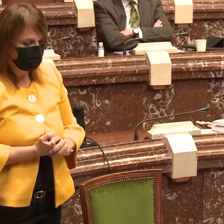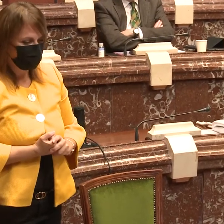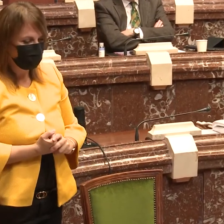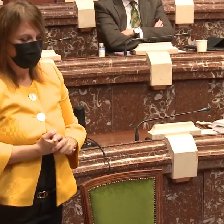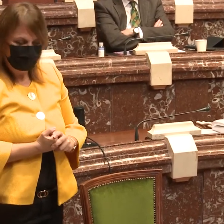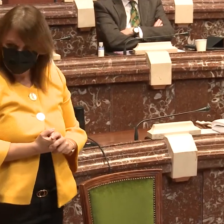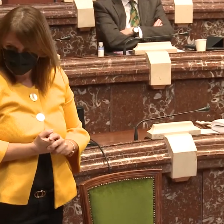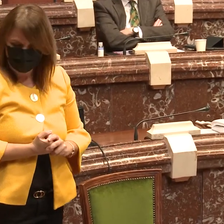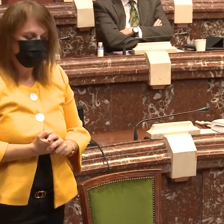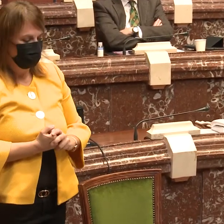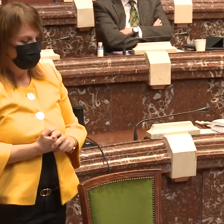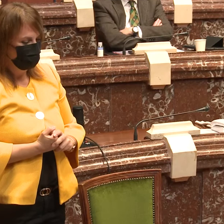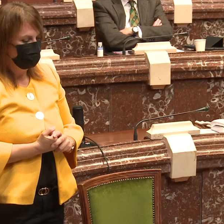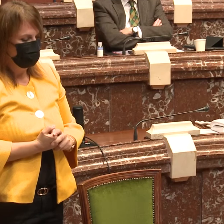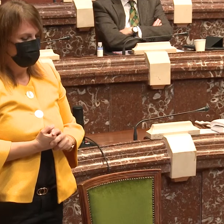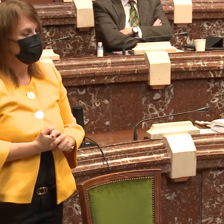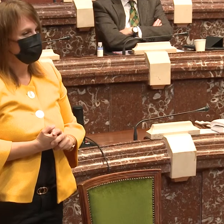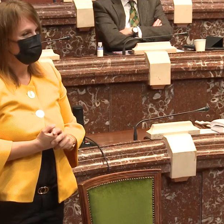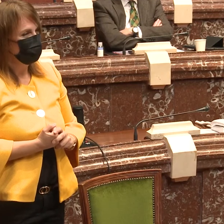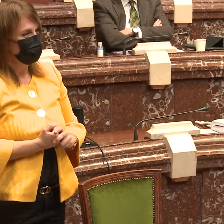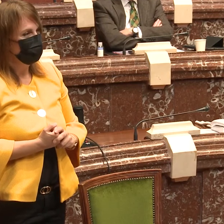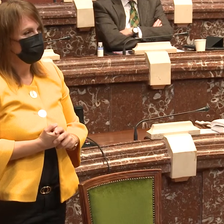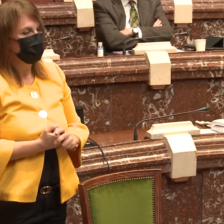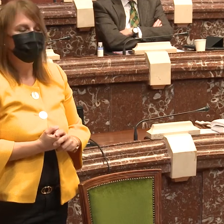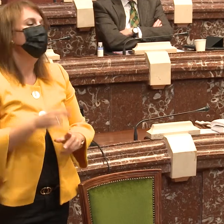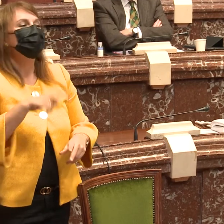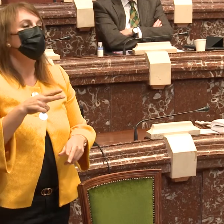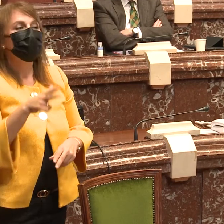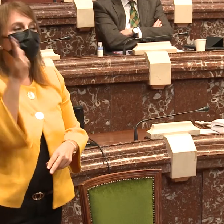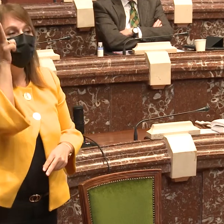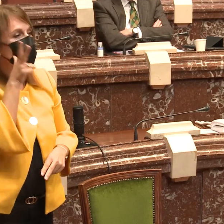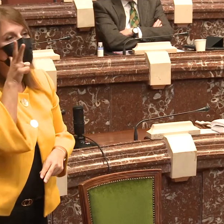Las reivindicaciones del señor Pérez, del presidente de la Federación de Personas Sordas.